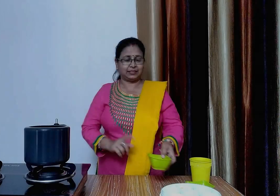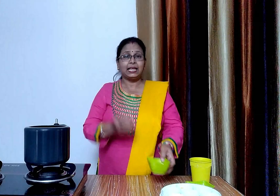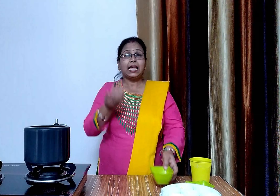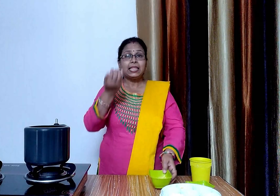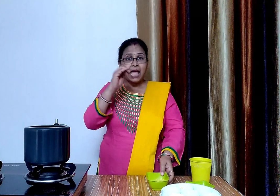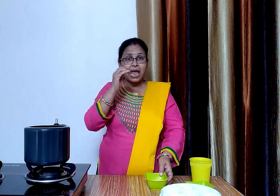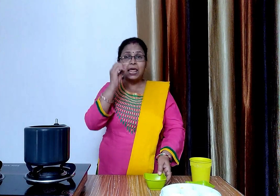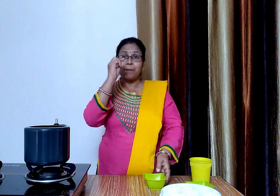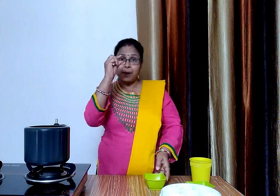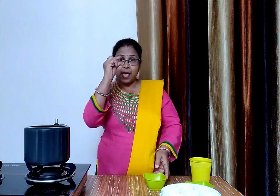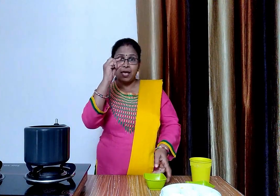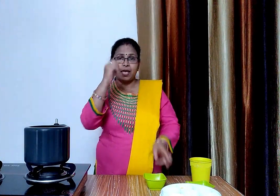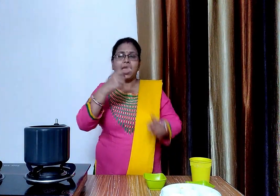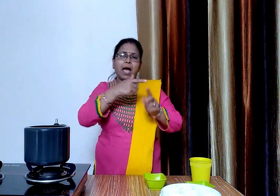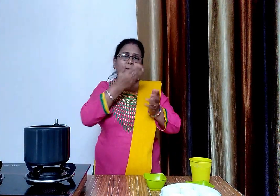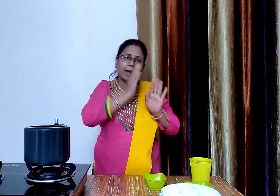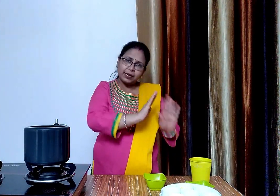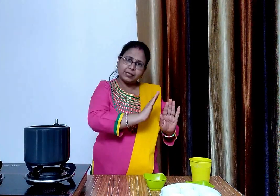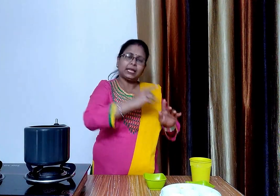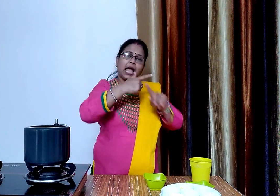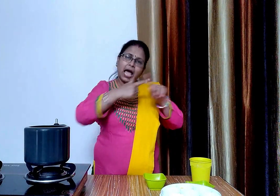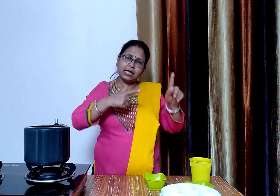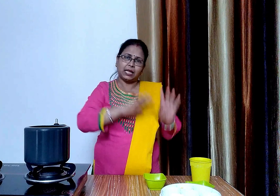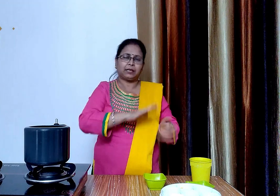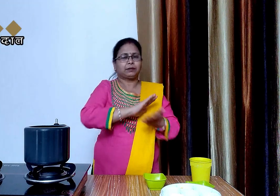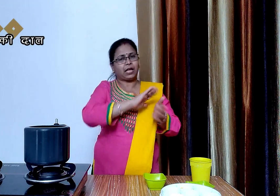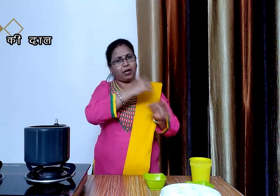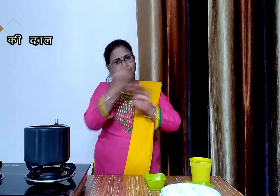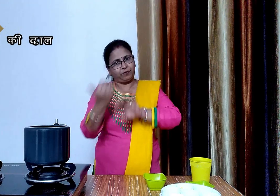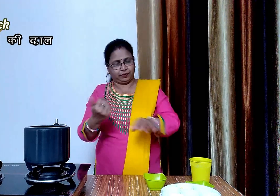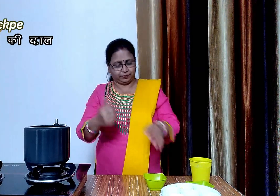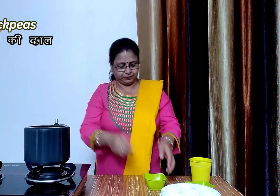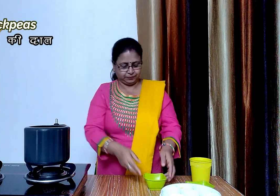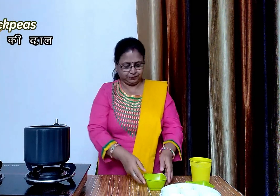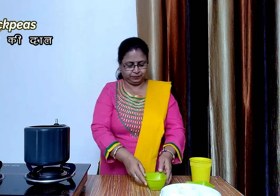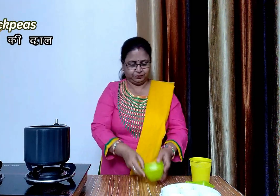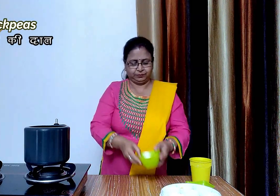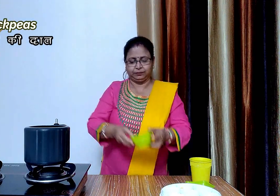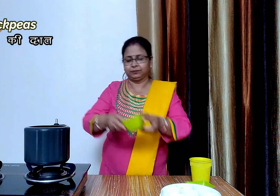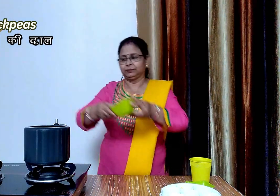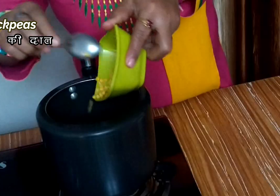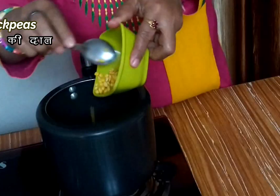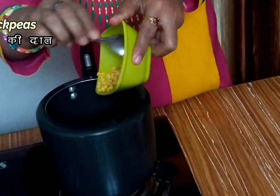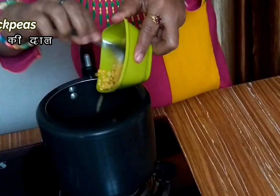इसमें आदे कप चना दाल जिसे भी हमने दोकर और आदे घंटिक ले बिगोकर रख दिया था